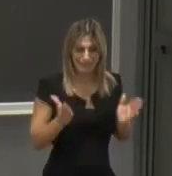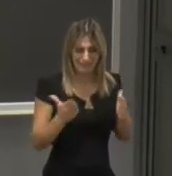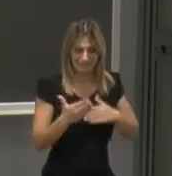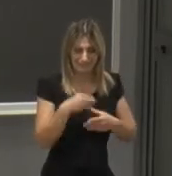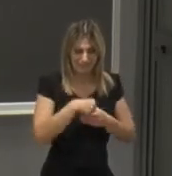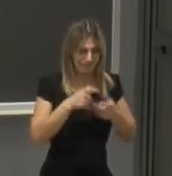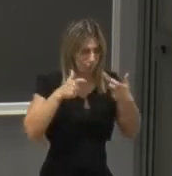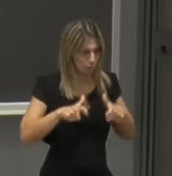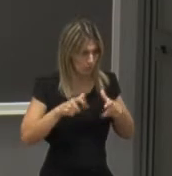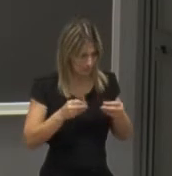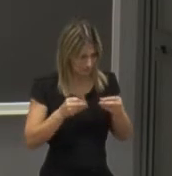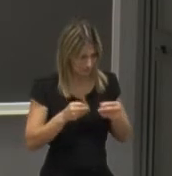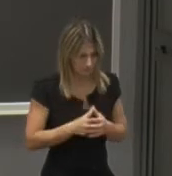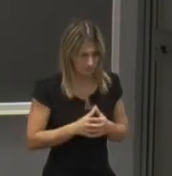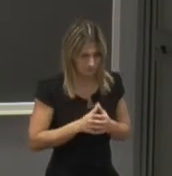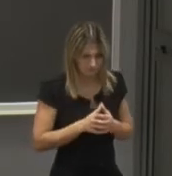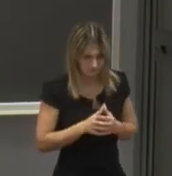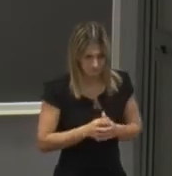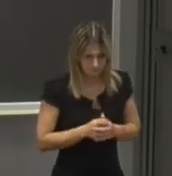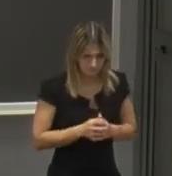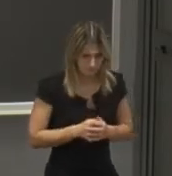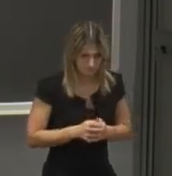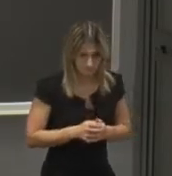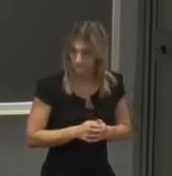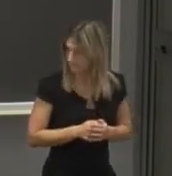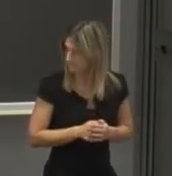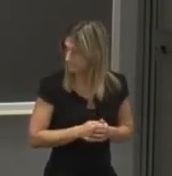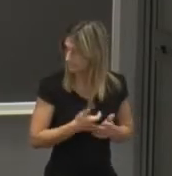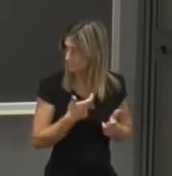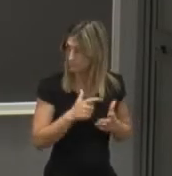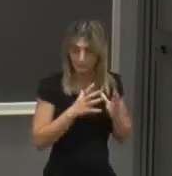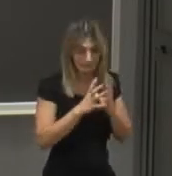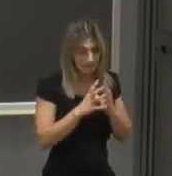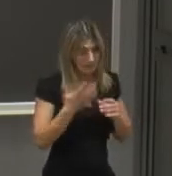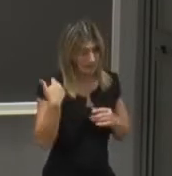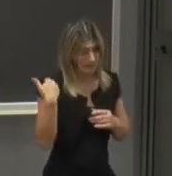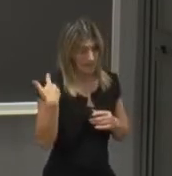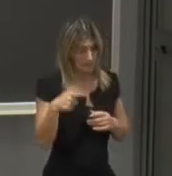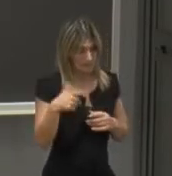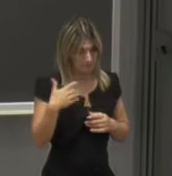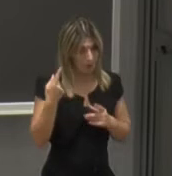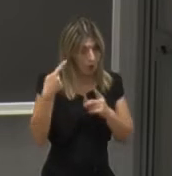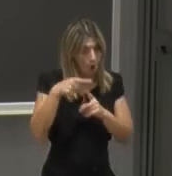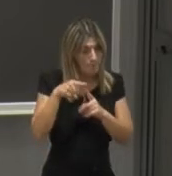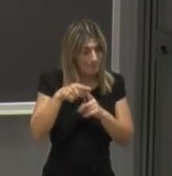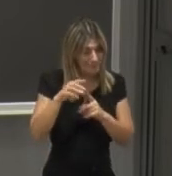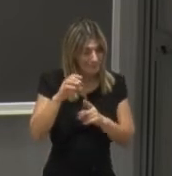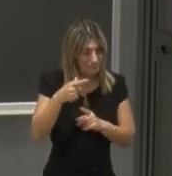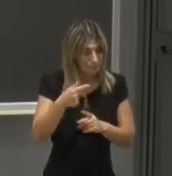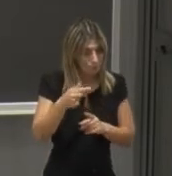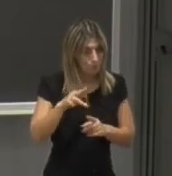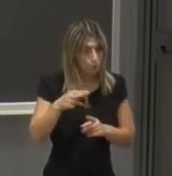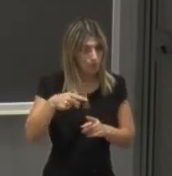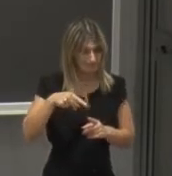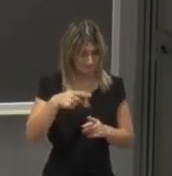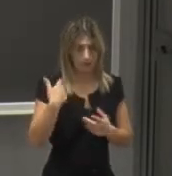dipartimento perché effettivamente l'impresa di Turing ebbe successo e questo